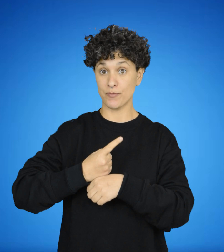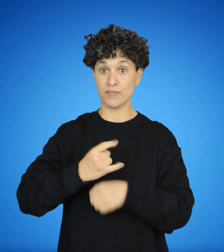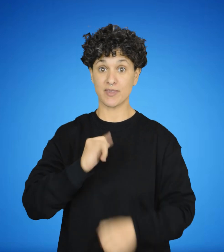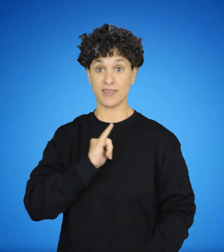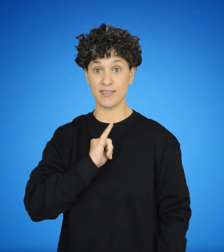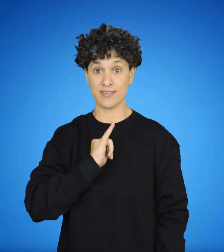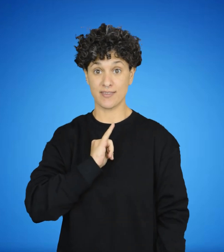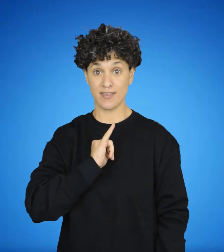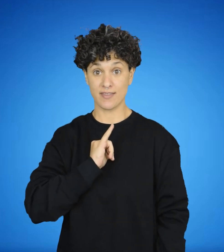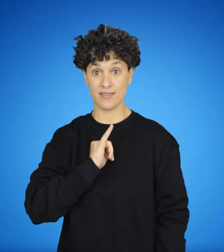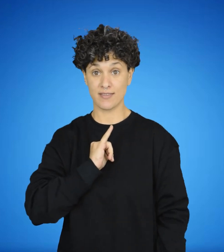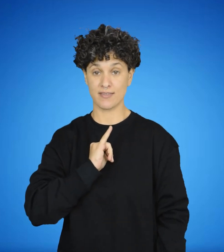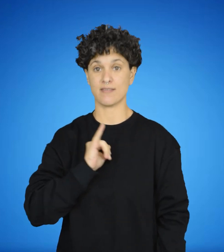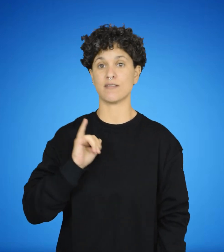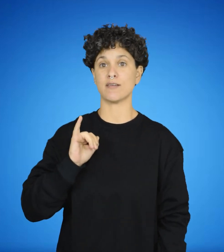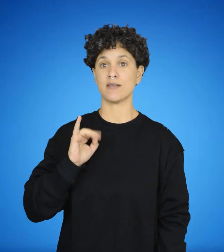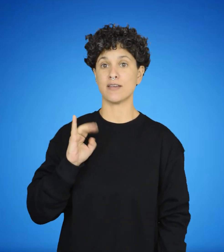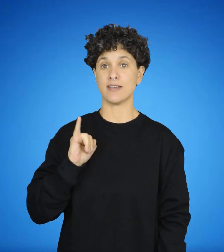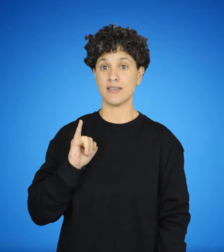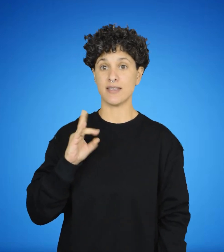A. El principio de identidad.